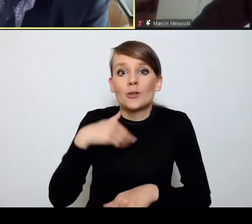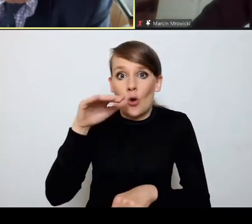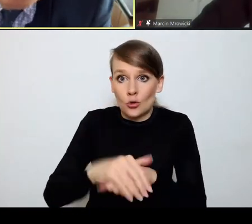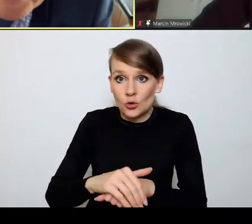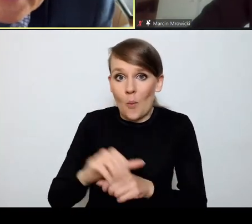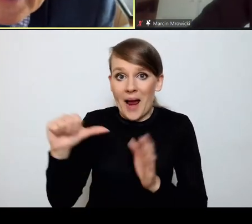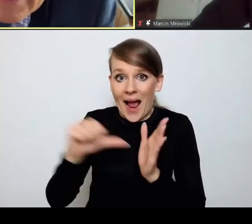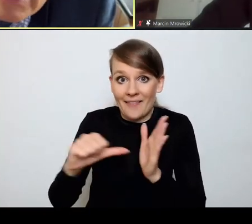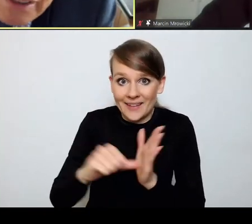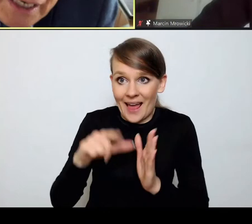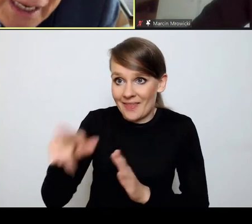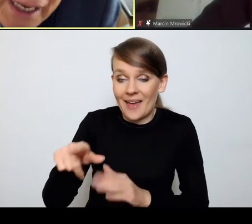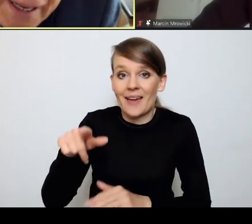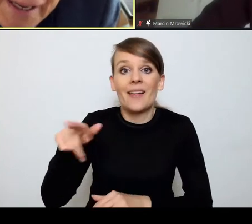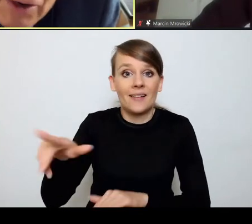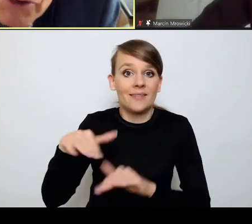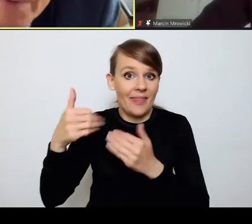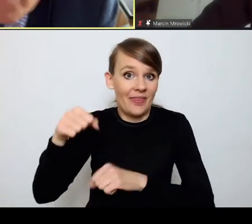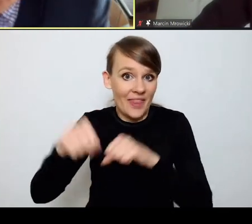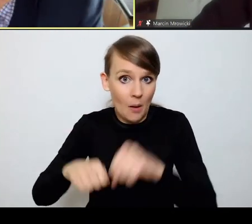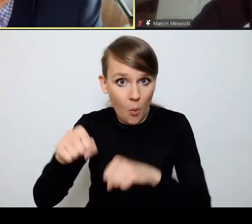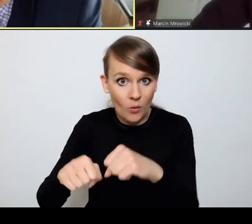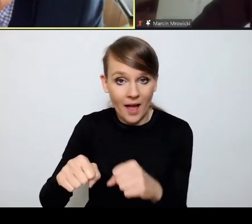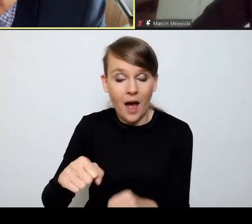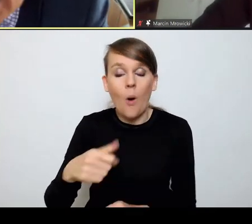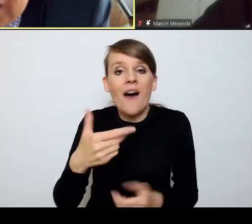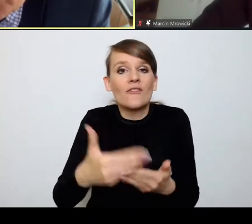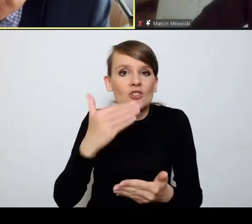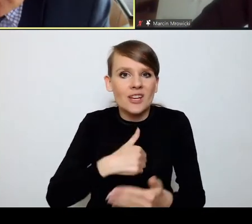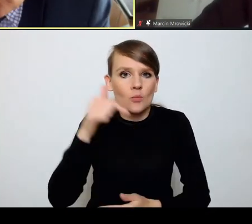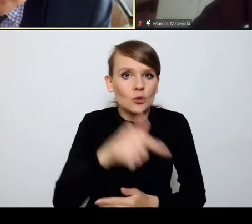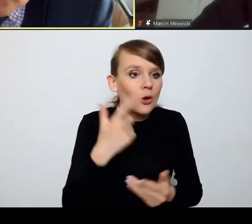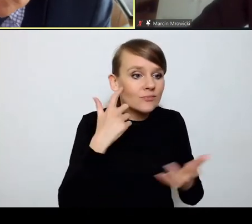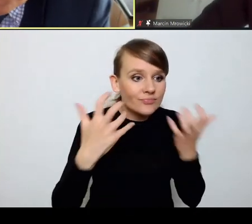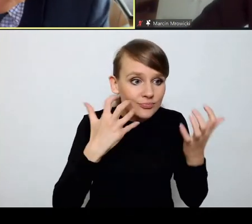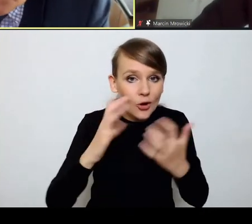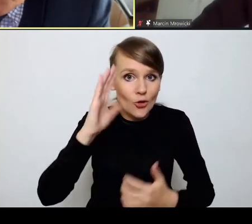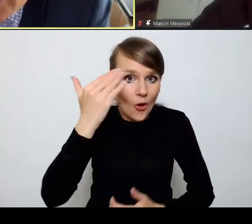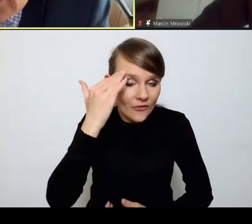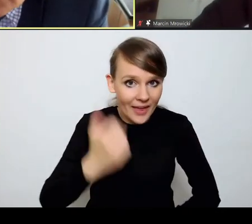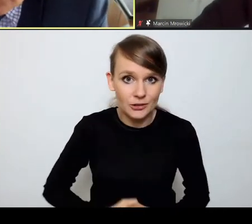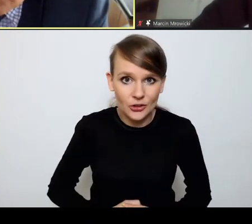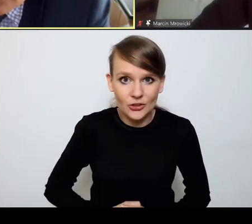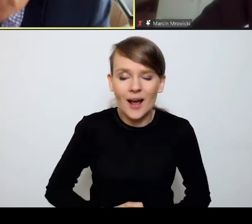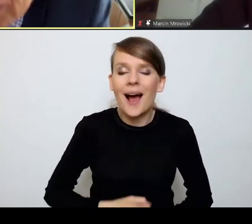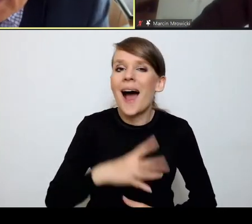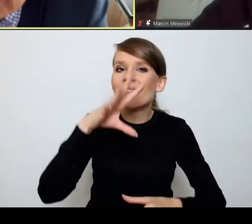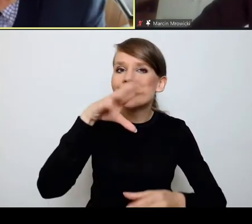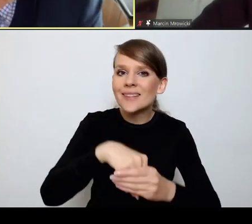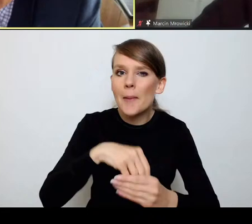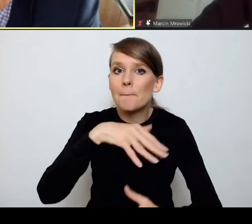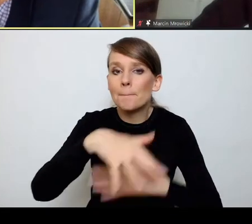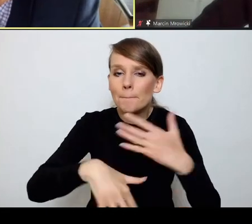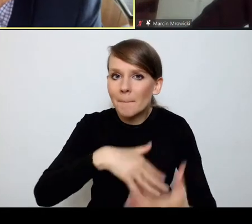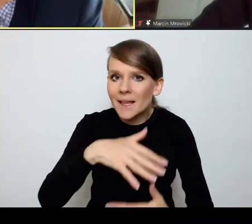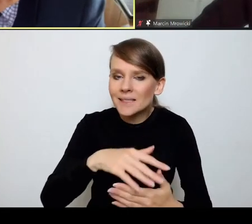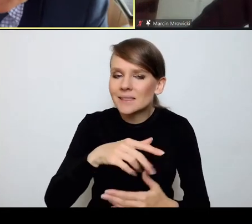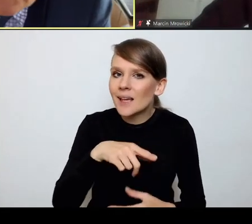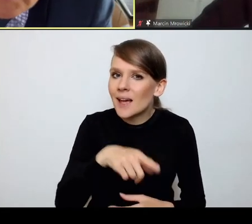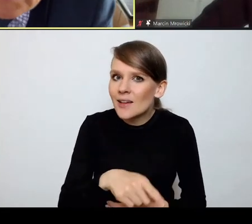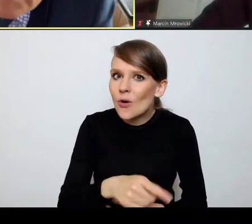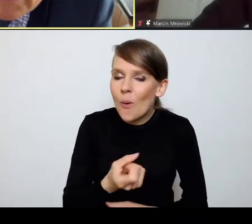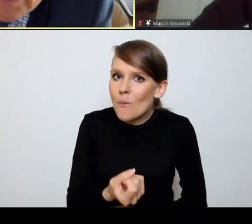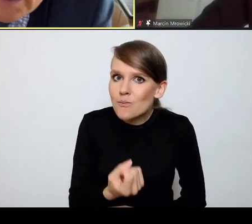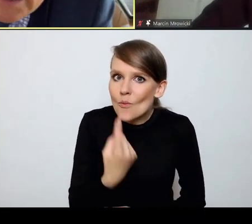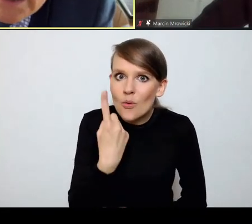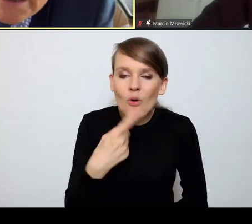do Trybunału jako sędzia. No niemniej to, w jaki sposób funkcjonuje ten miks szczególny, było dla mnie chyba w istocie